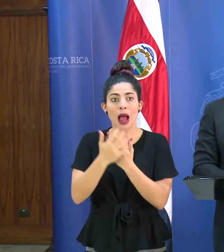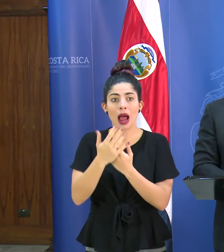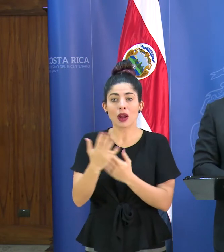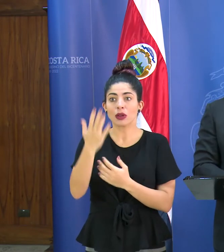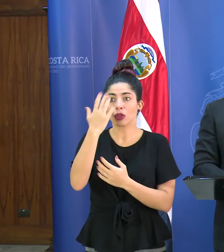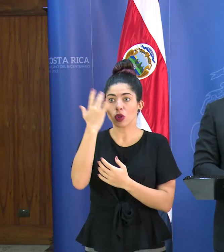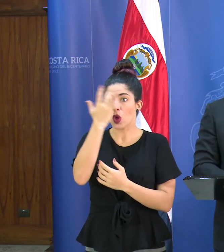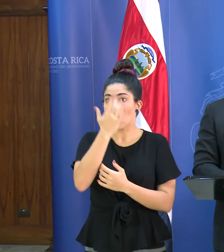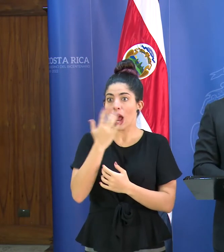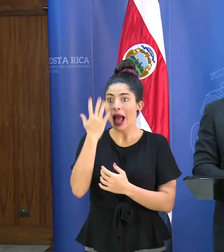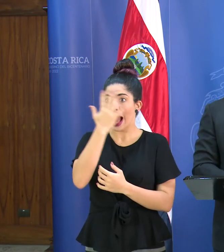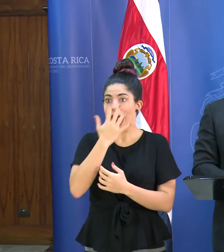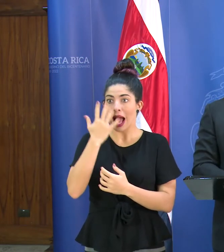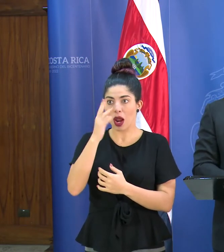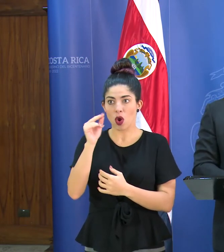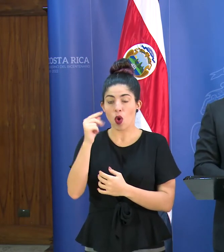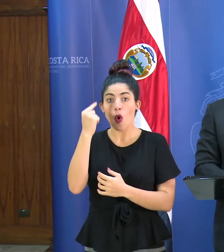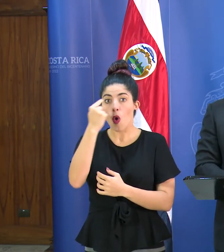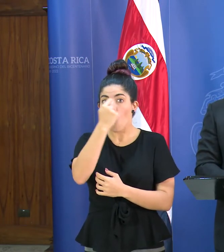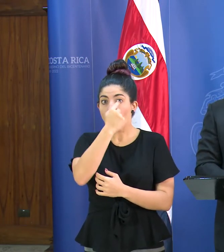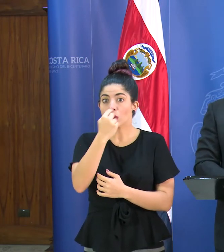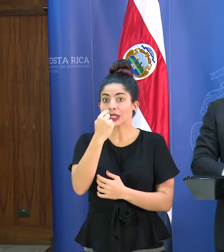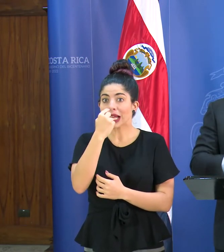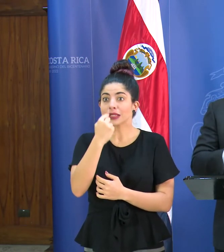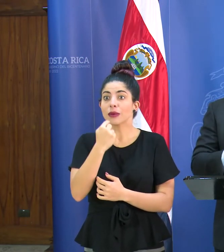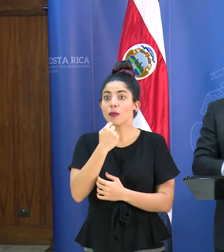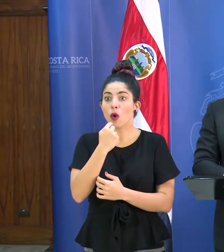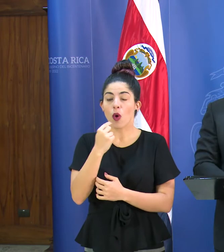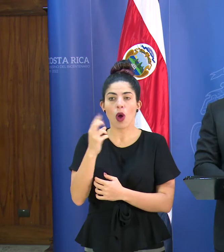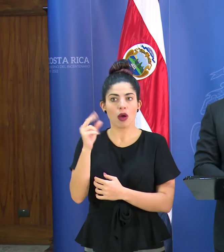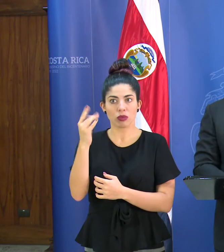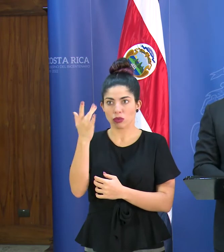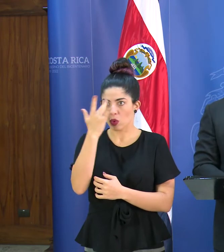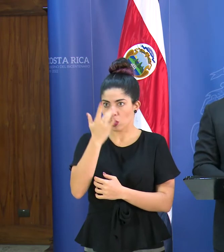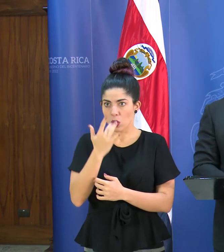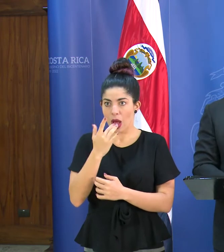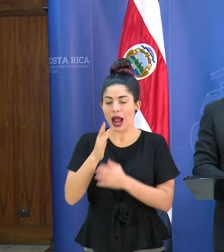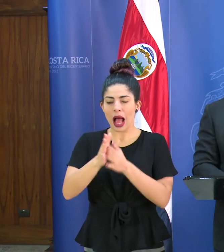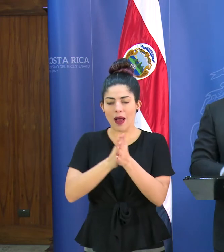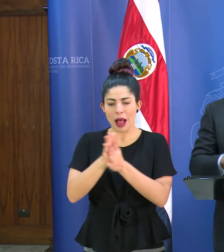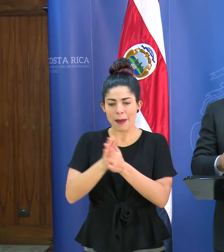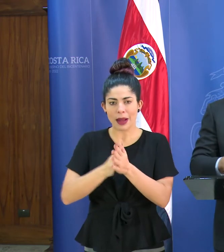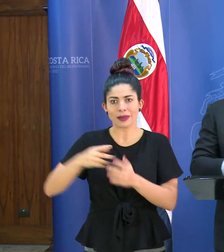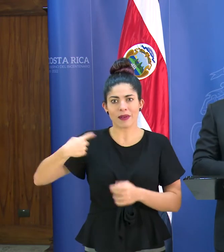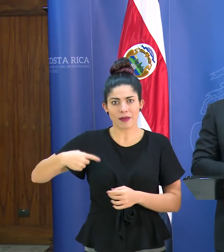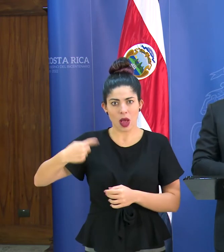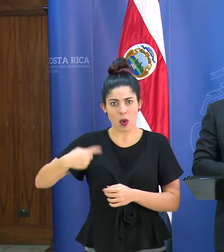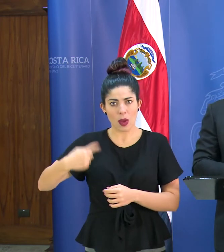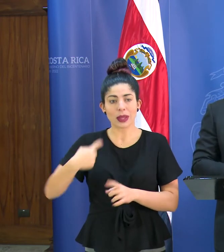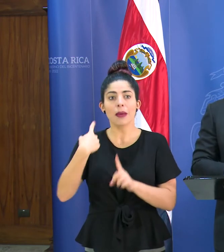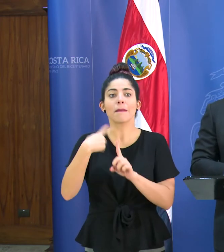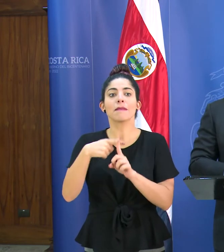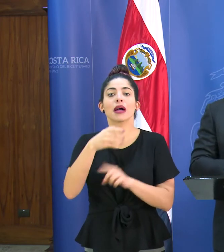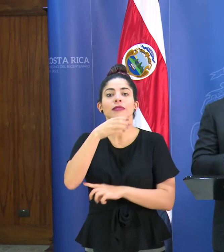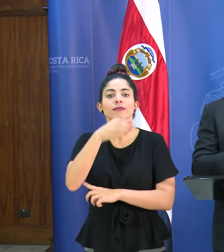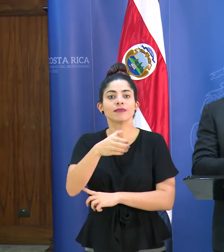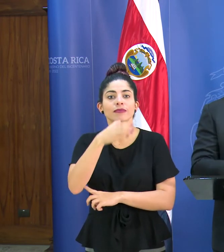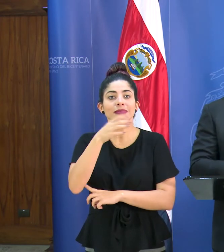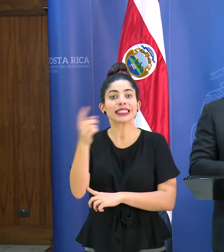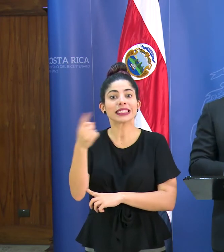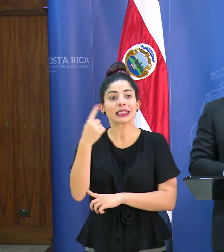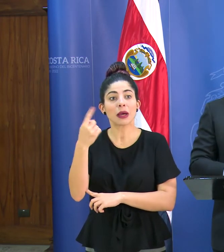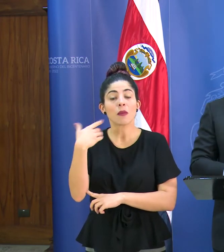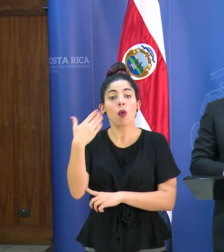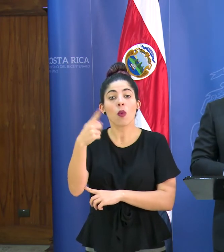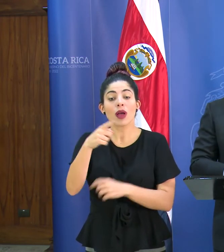a la cara, principalmente a los ojos, la nariz y la boca, estar lavando las manos constantemente e igual con las recomendaciones siempre a la hora de